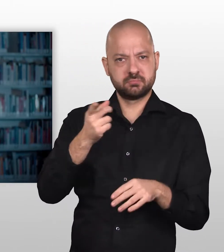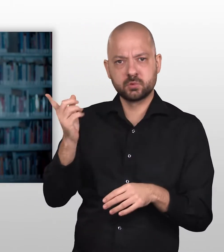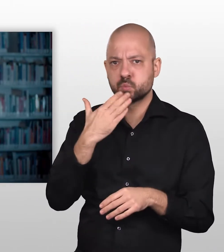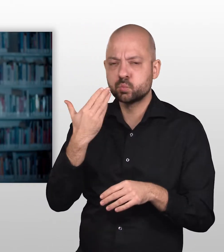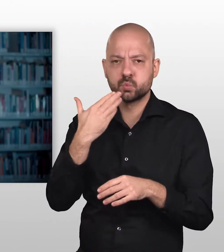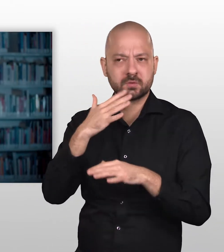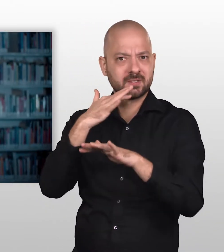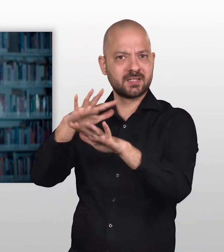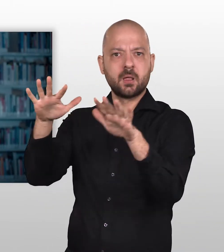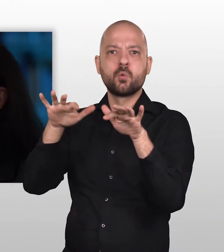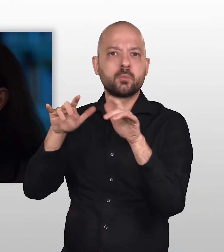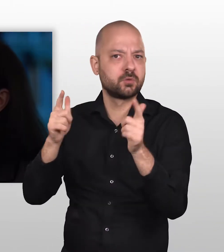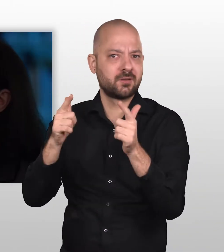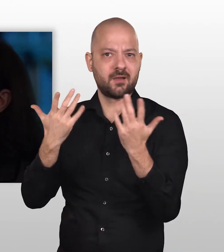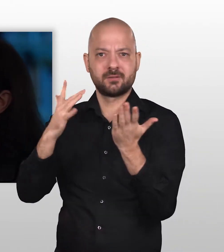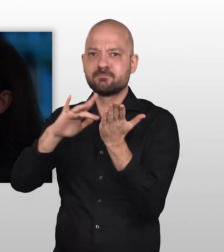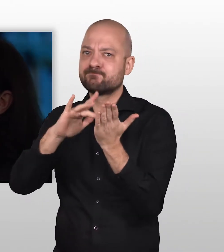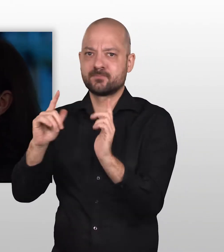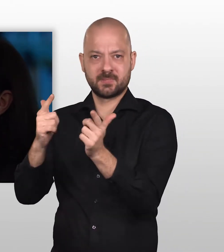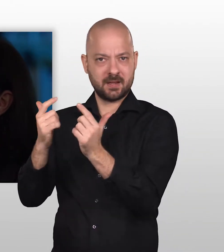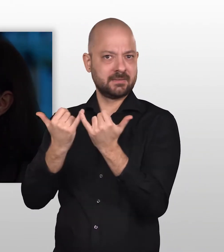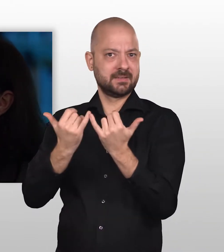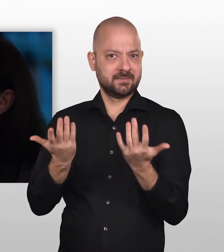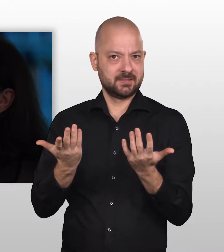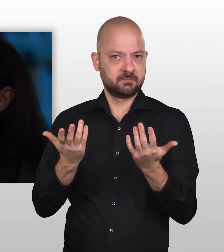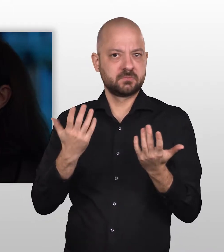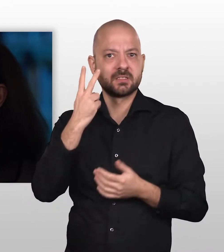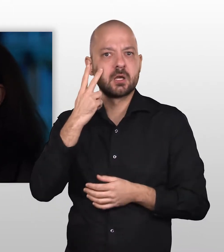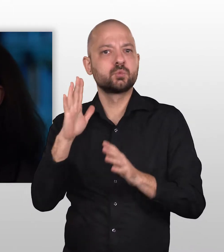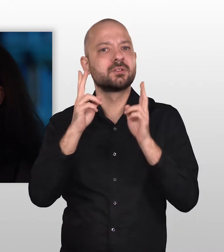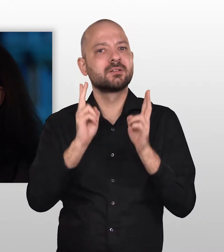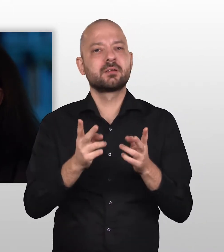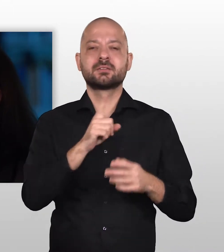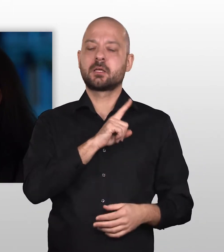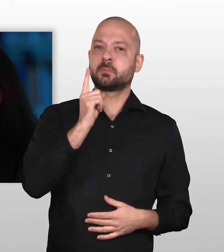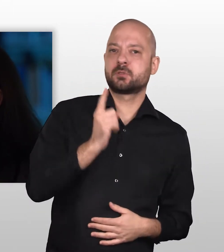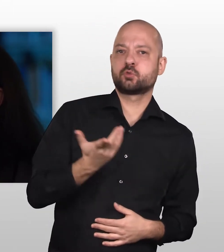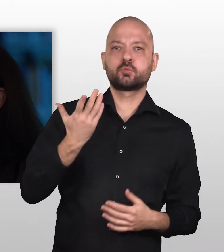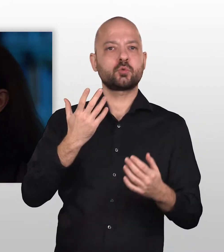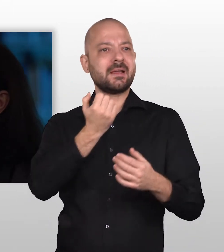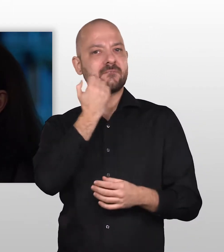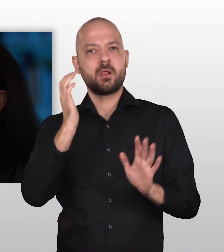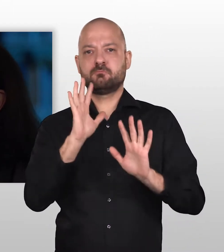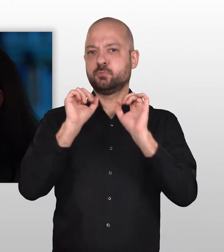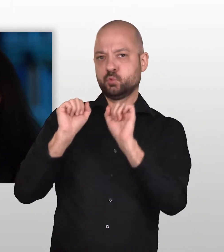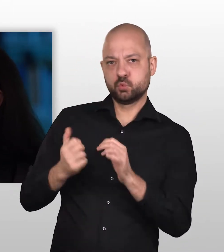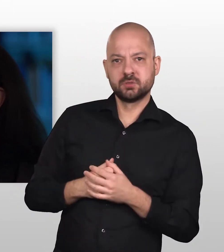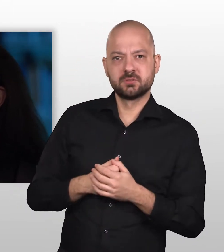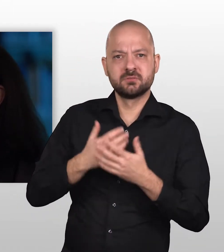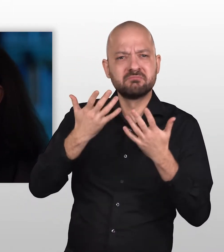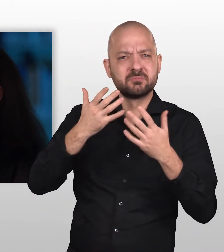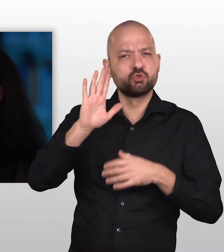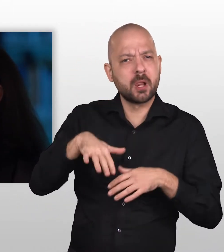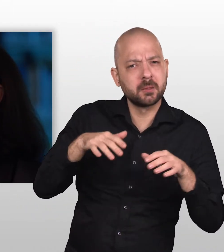Computer noch Smartphone. Zum Beispiel ihr Recht auf Selbstbestimmung und Schutz vor Gewalt, wenn schlechte Betreuung dazu führt, dass alte